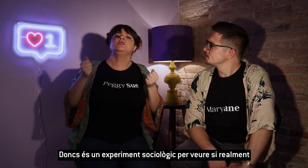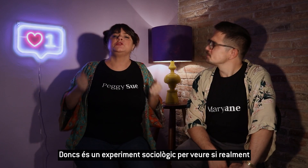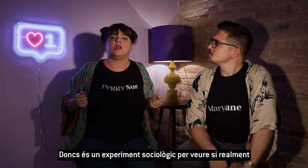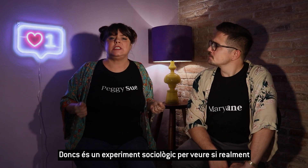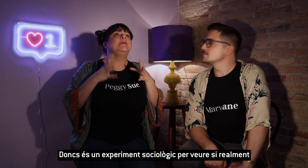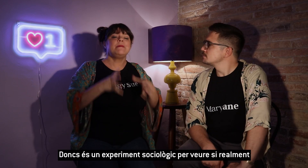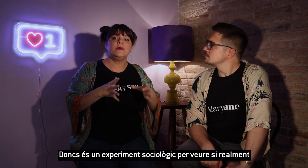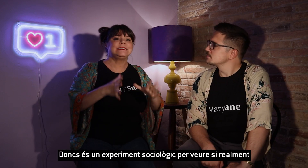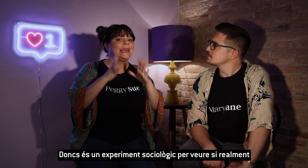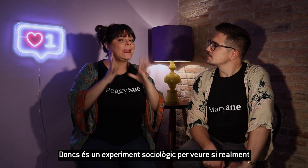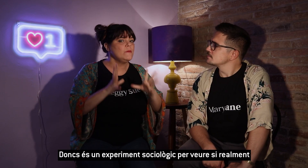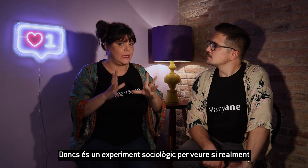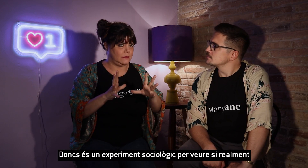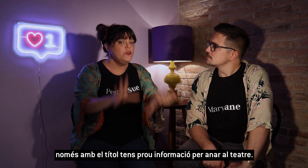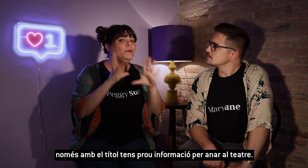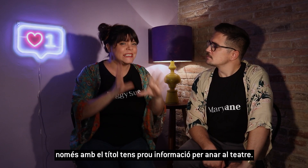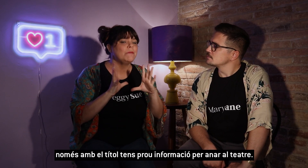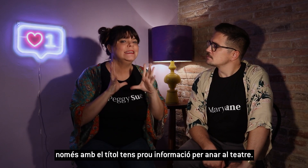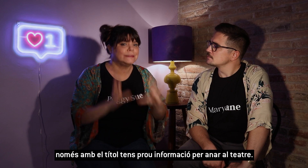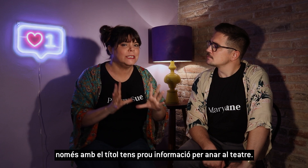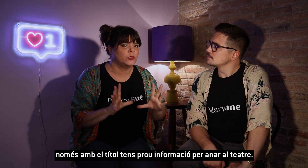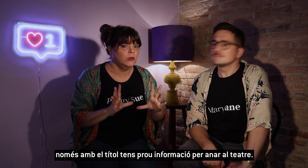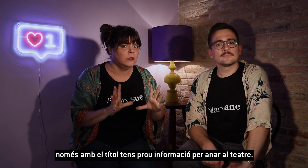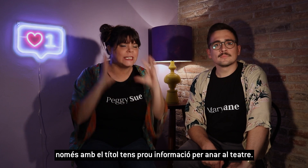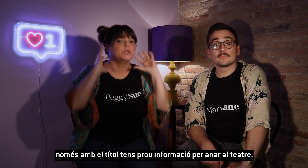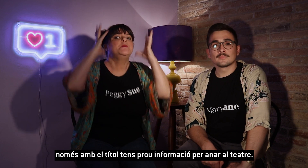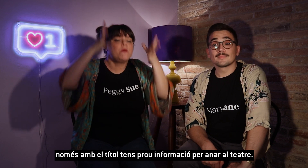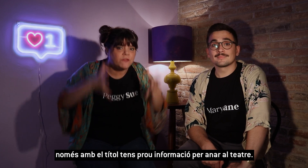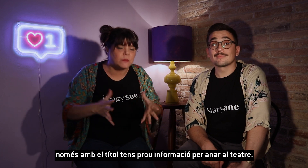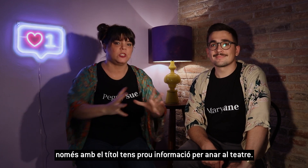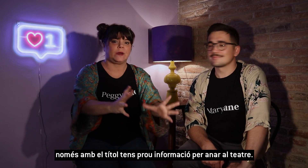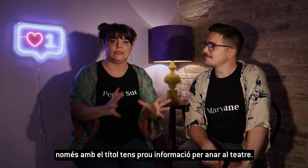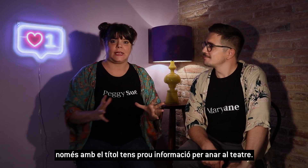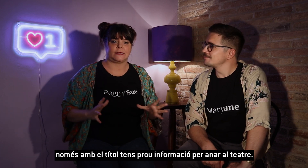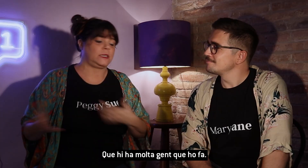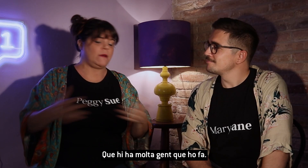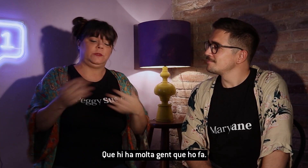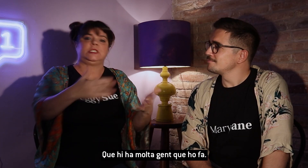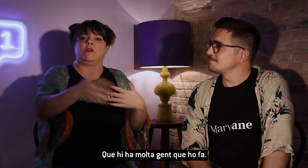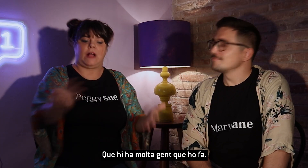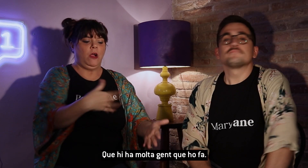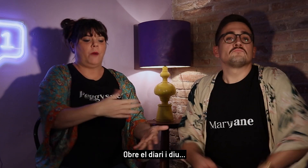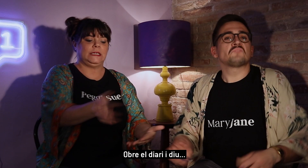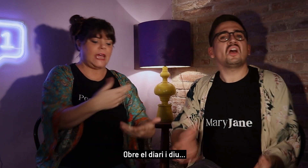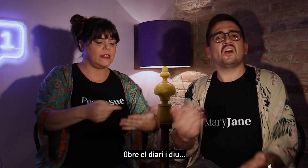sociològic per veure si realment, només amb el títol, tens prou informació per anar al teatre, que hi ha molta gent que ho fa. Obre el diari i diu,